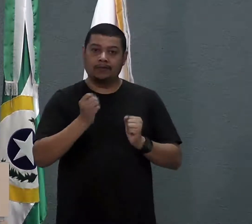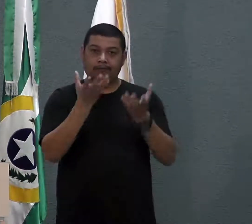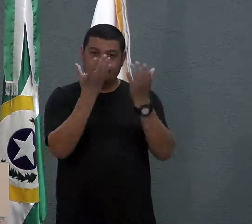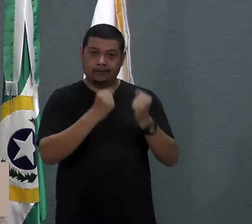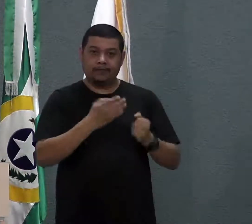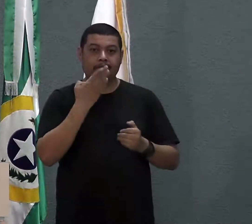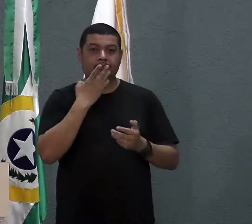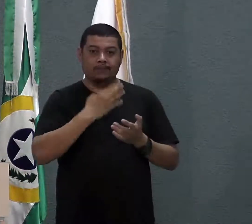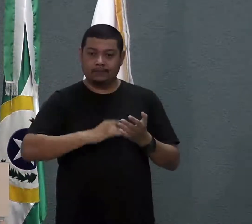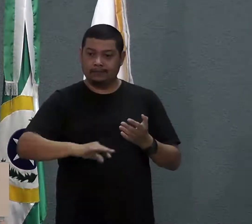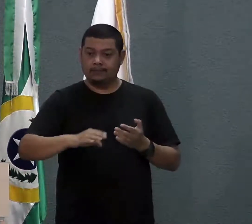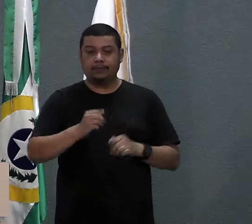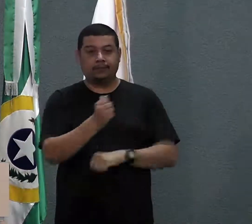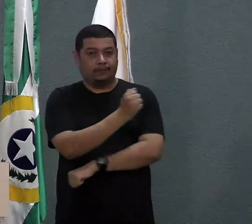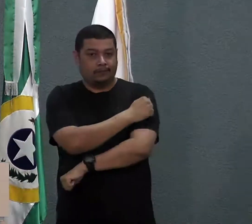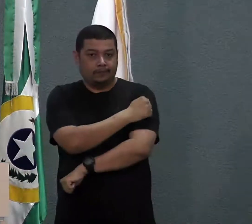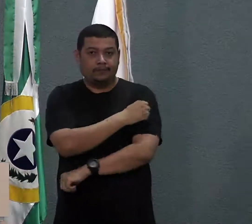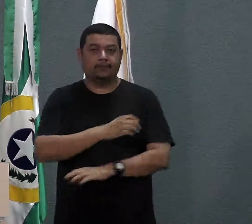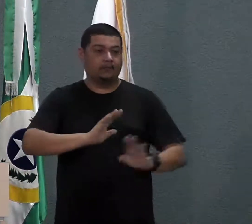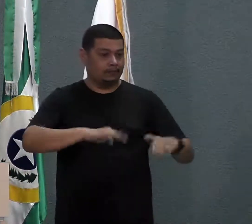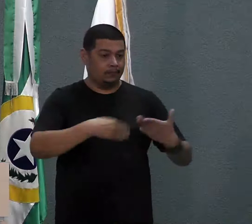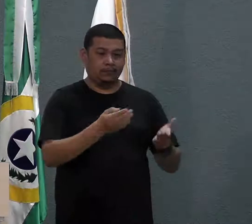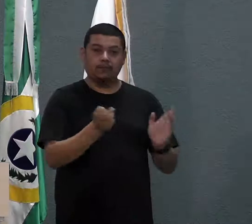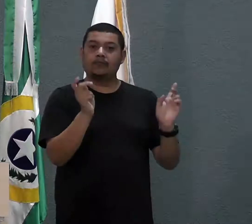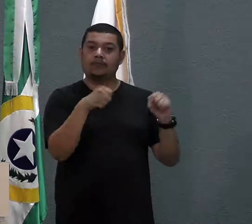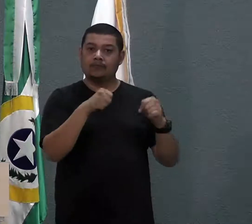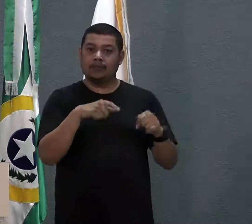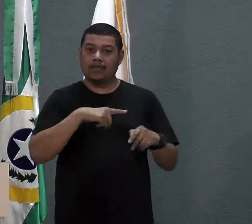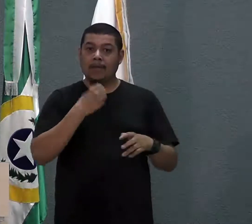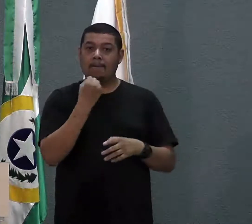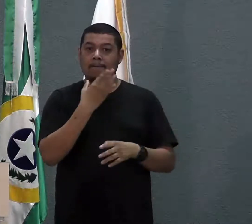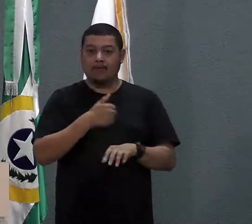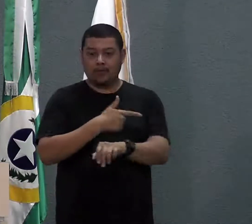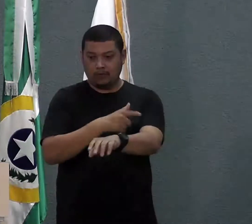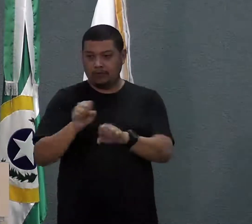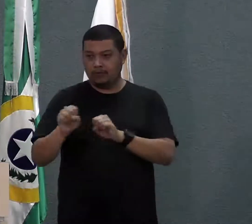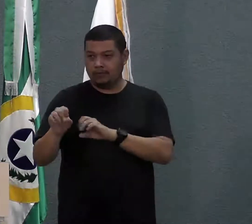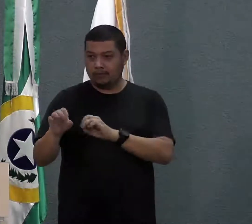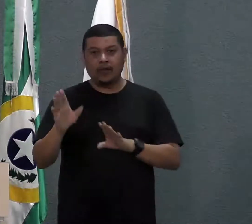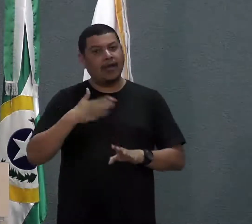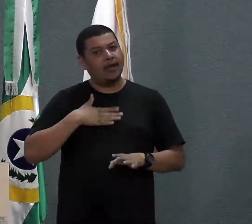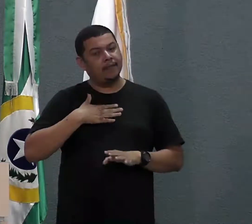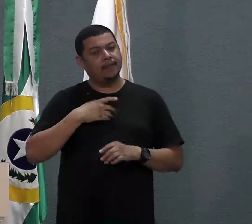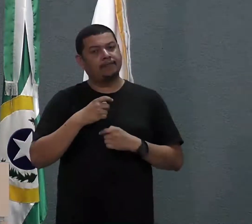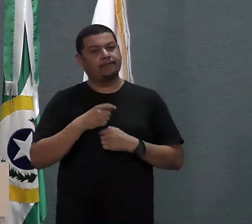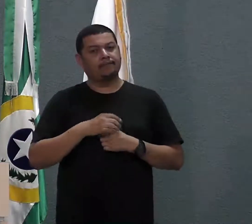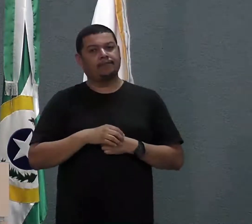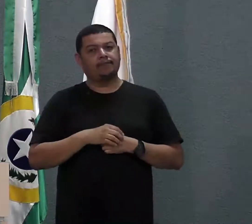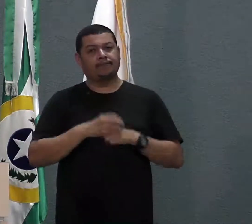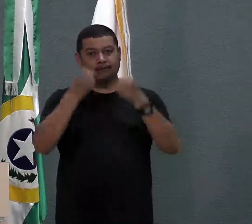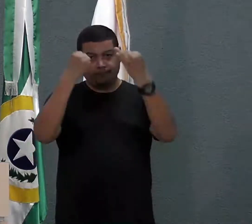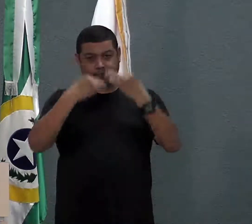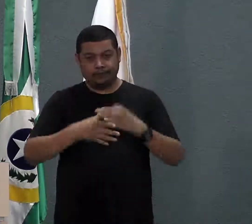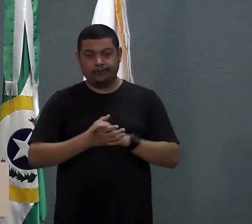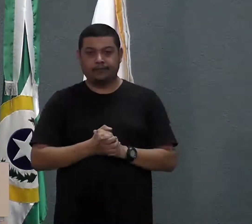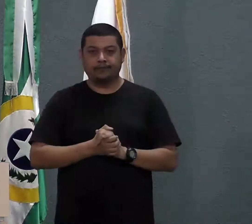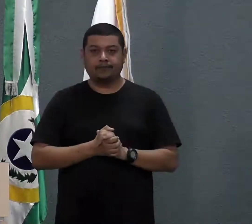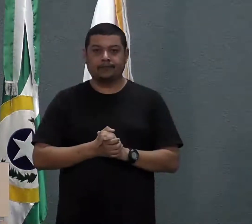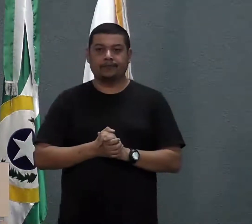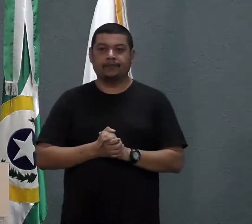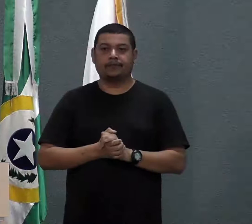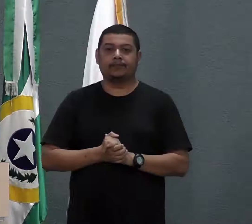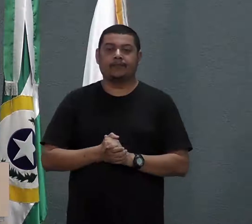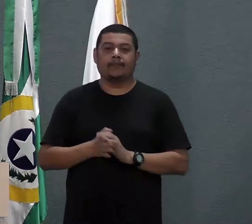condições de uma boa educação. Então, fica aí a minha reflexão. Da linha 10,